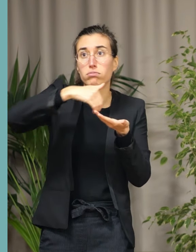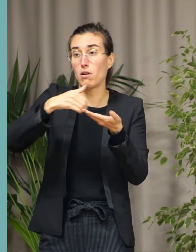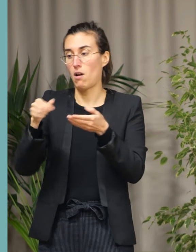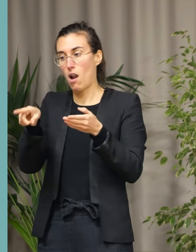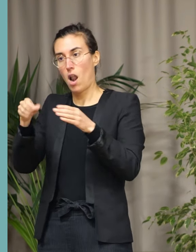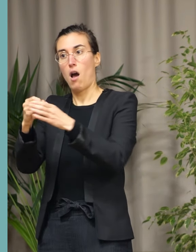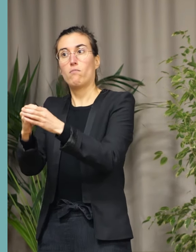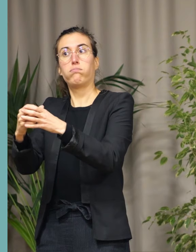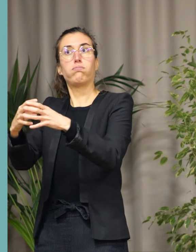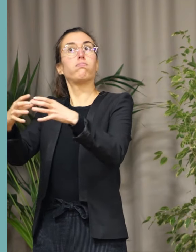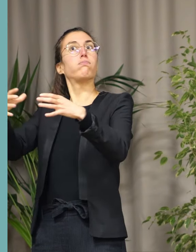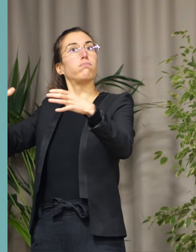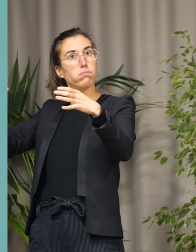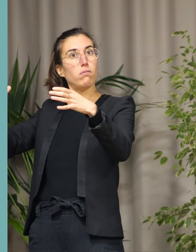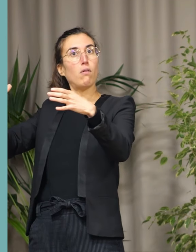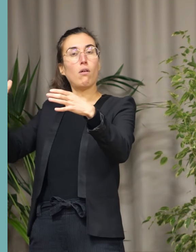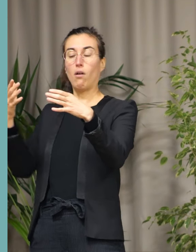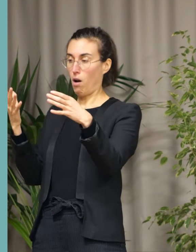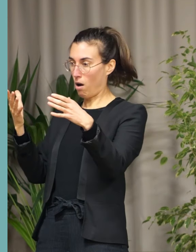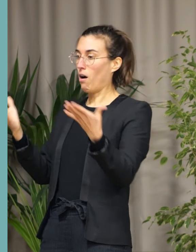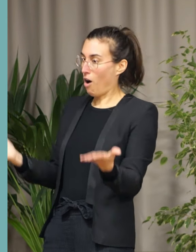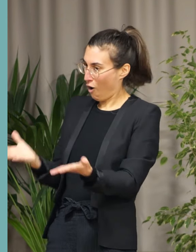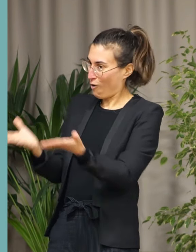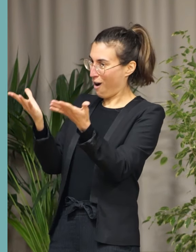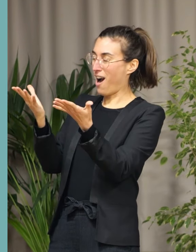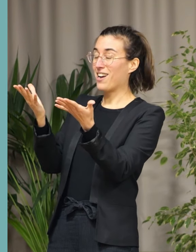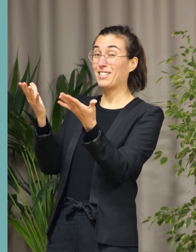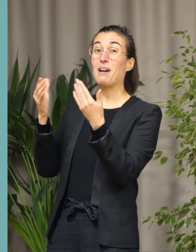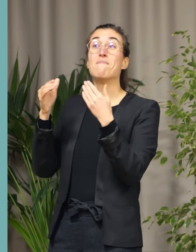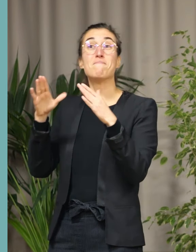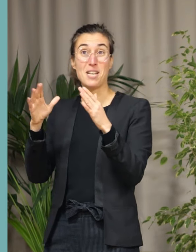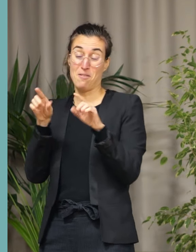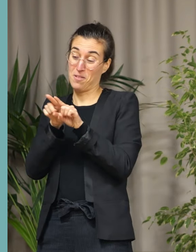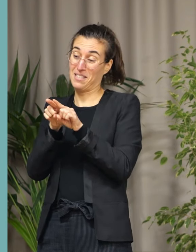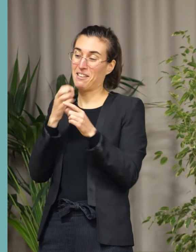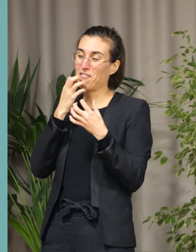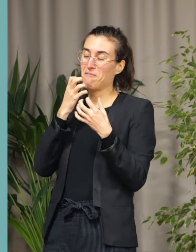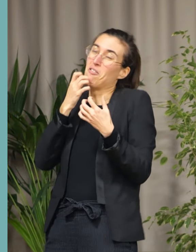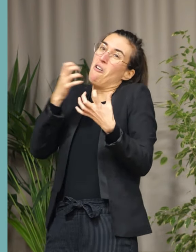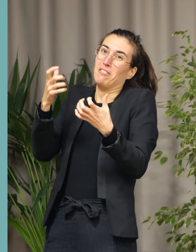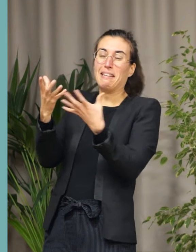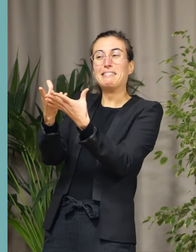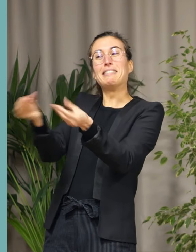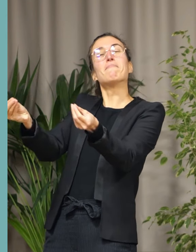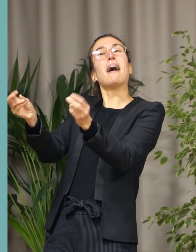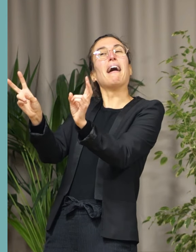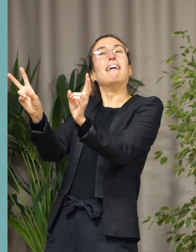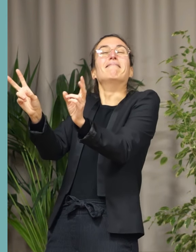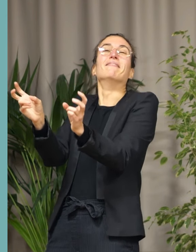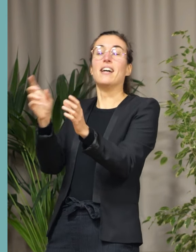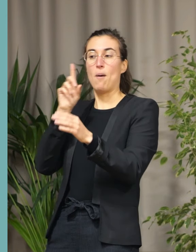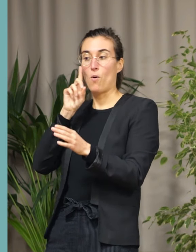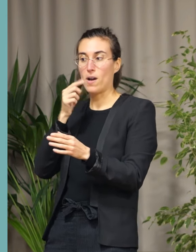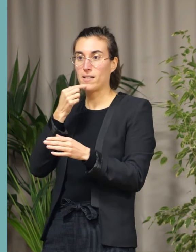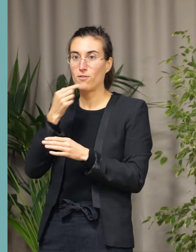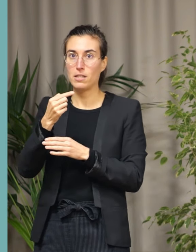Je ne peux que vous encourager, mais je serai aussi très satisfait de vouloir disparaître. Cela prouverait que le civisme